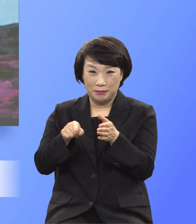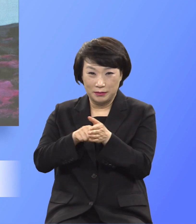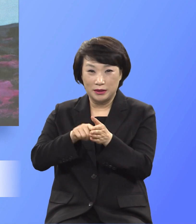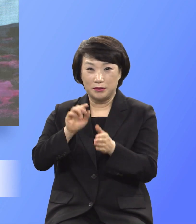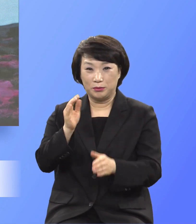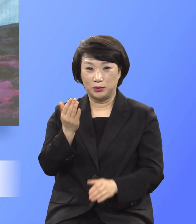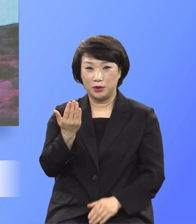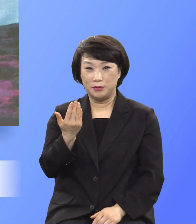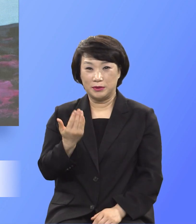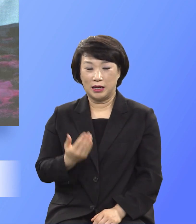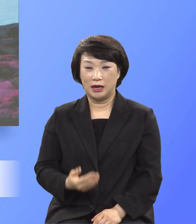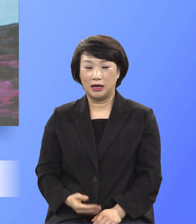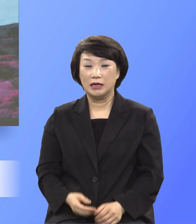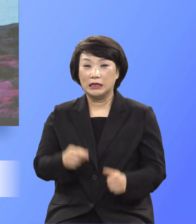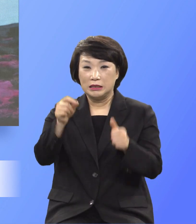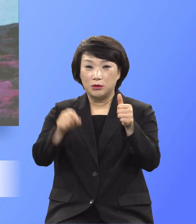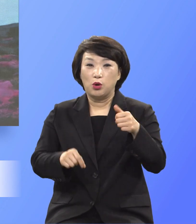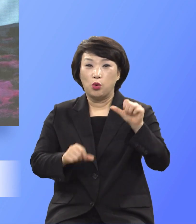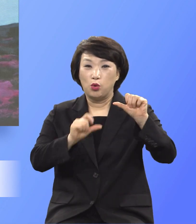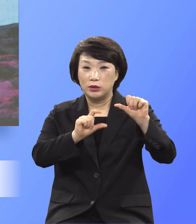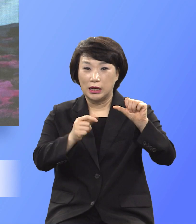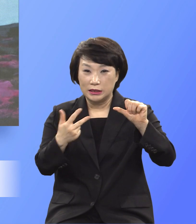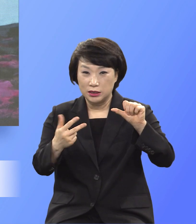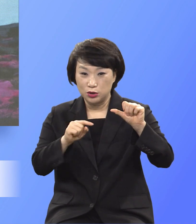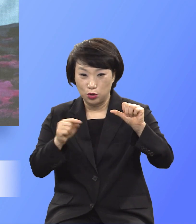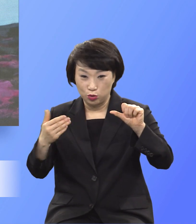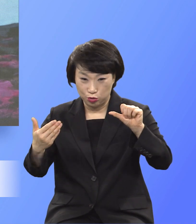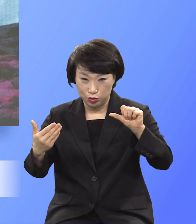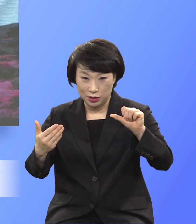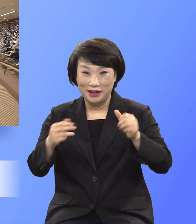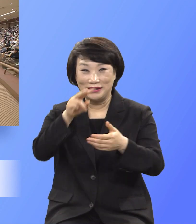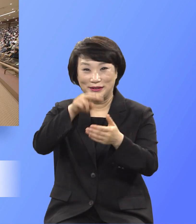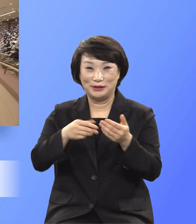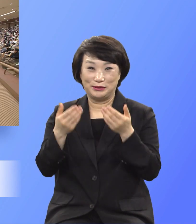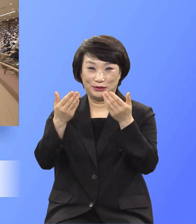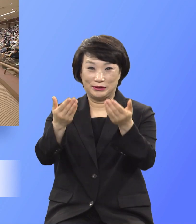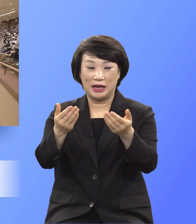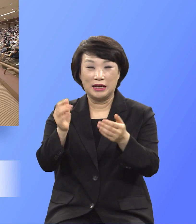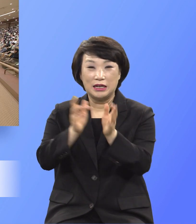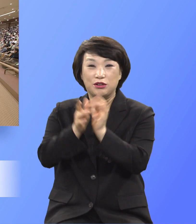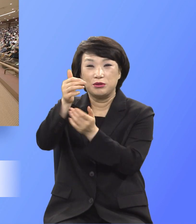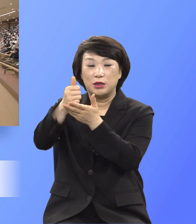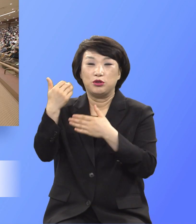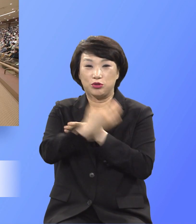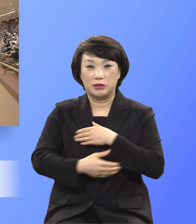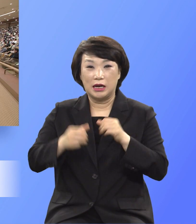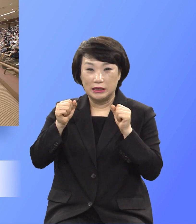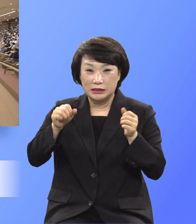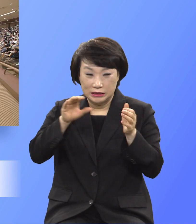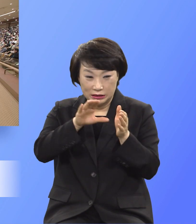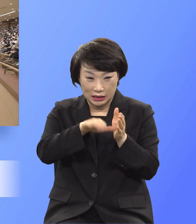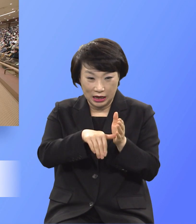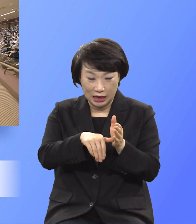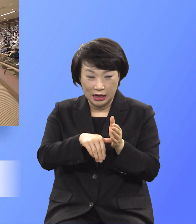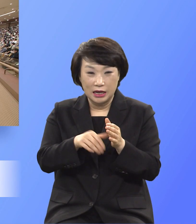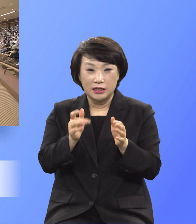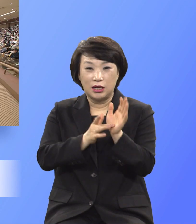시부리소 5장 7절로 읽어보세요. 그는 육체에 계실 때에 자기를 죽음에서 능히